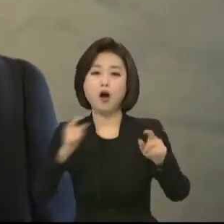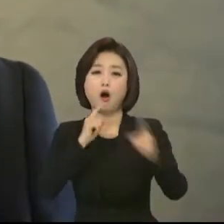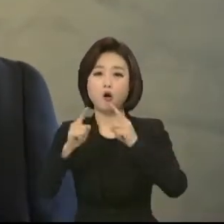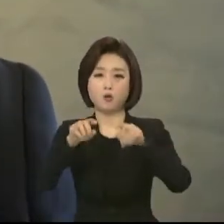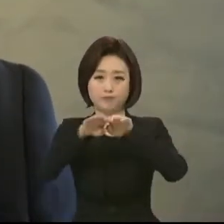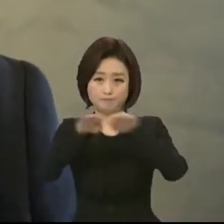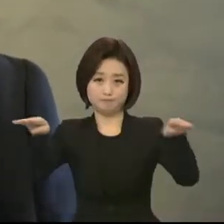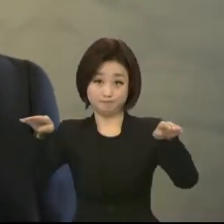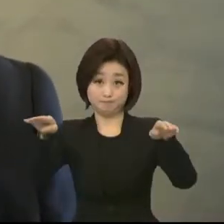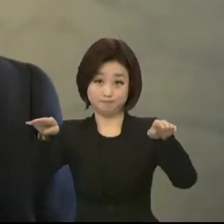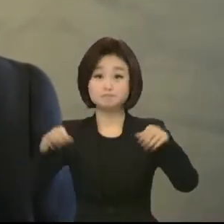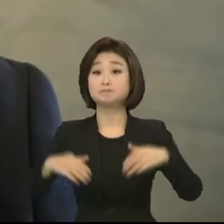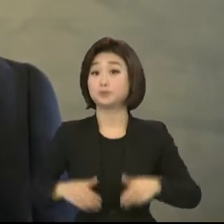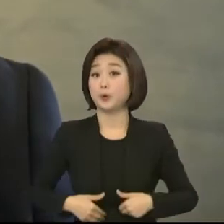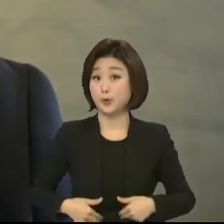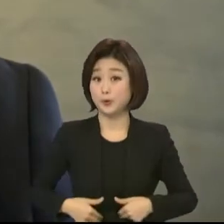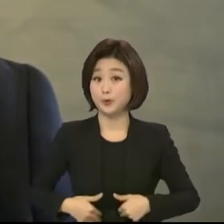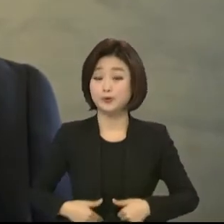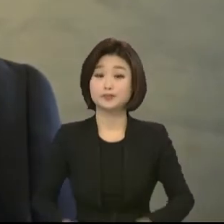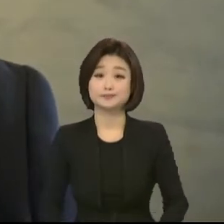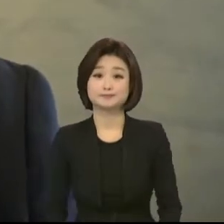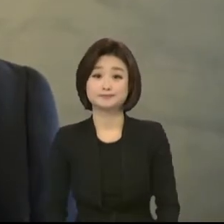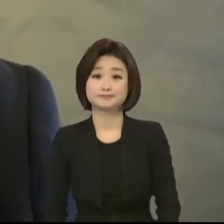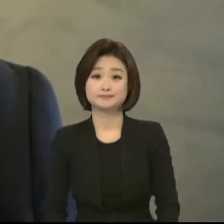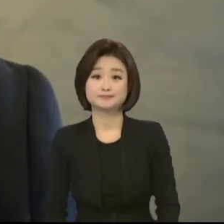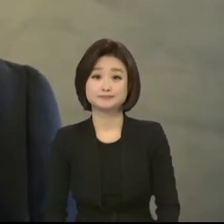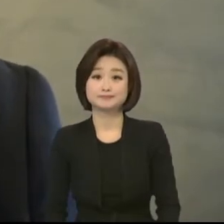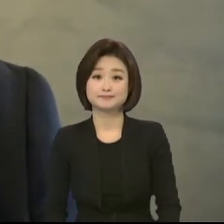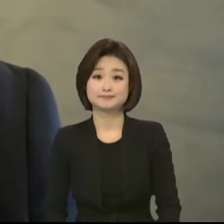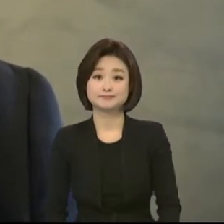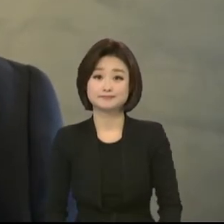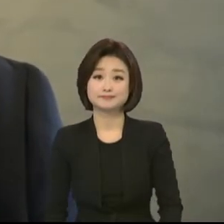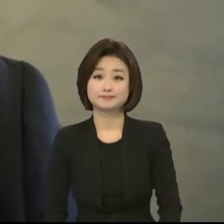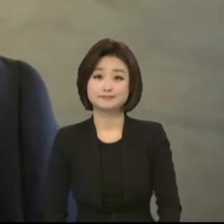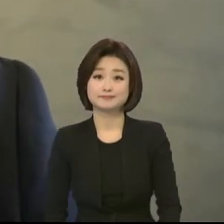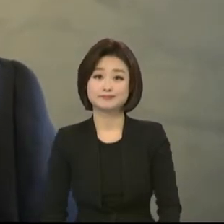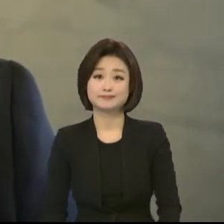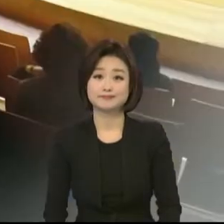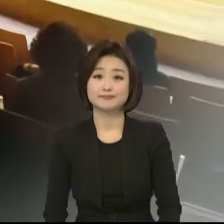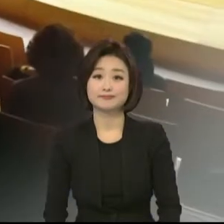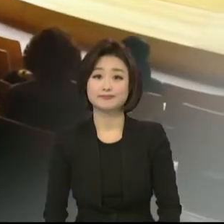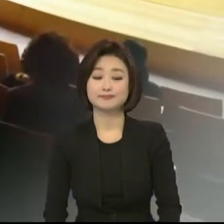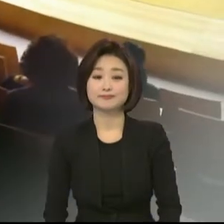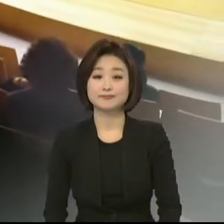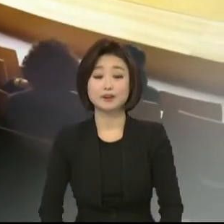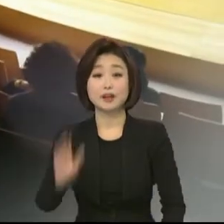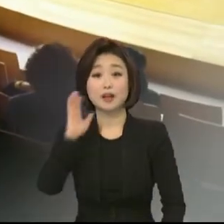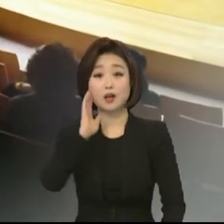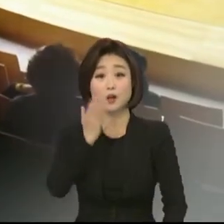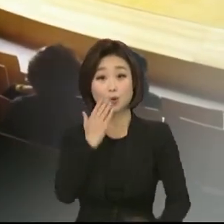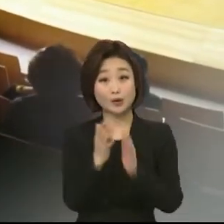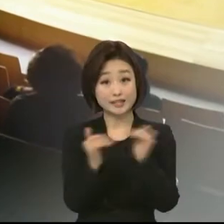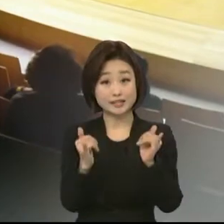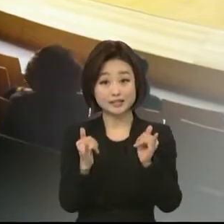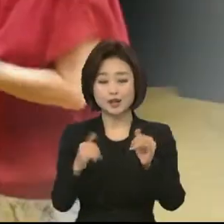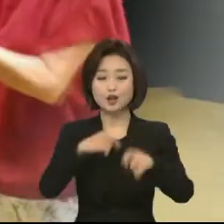의장도 수어 가고 싶습니다. 국민에게는 수어가 곧